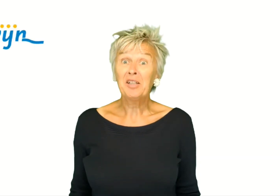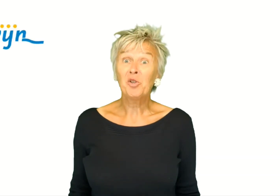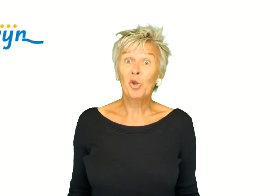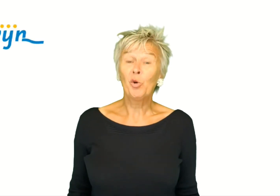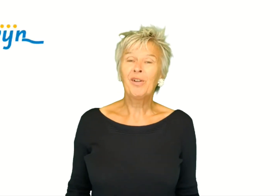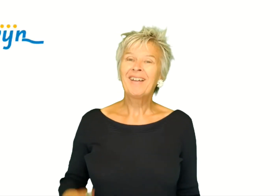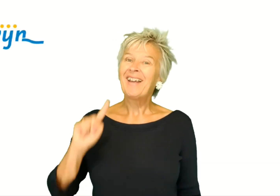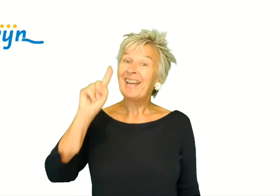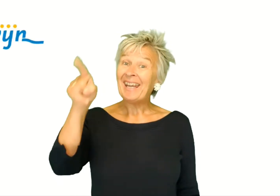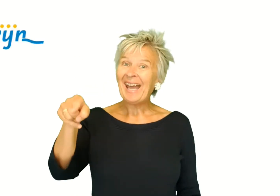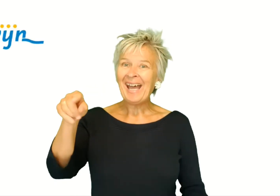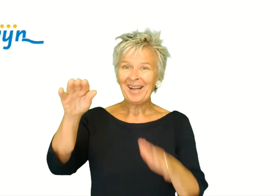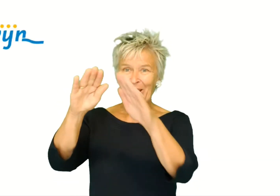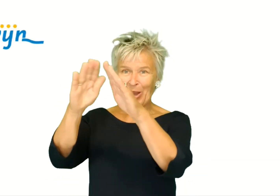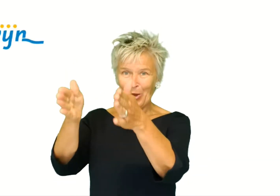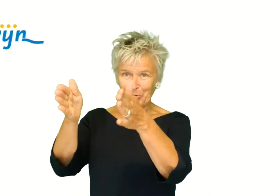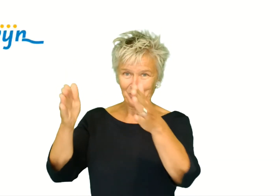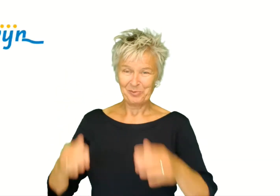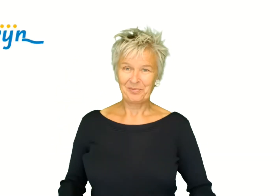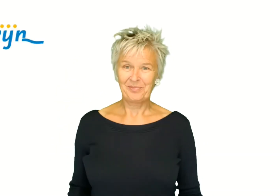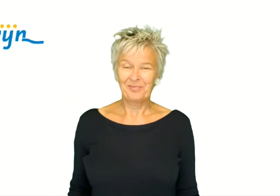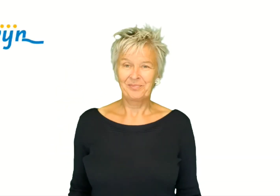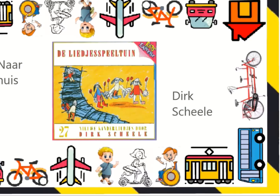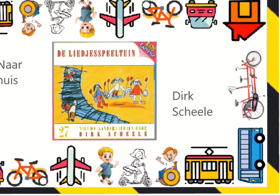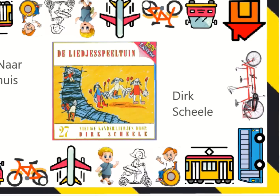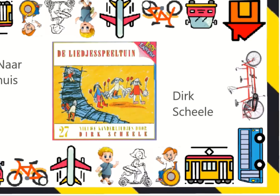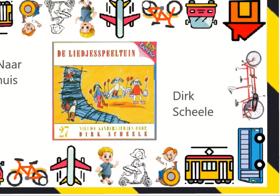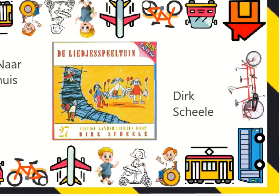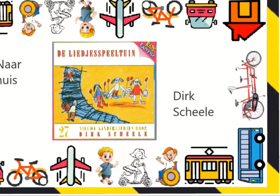Het lied heet dus ook Naar Huis.